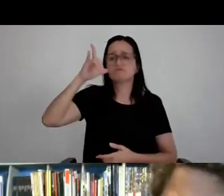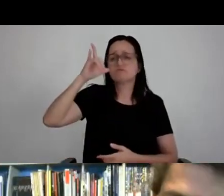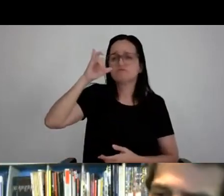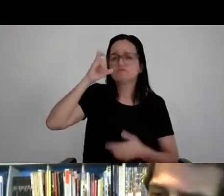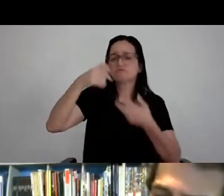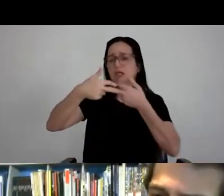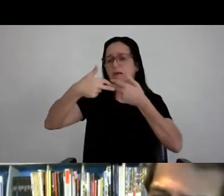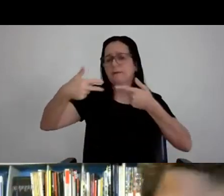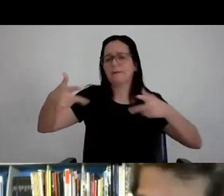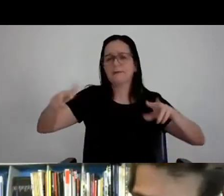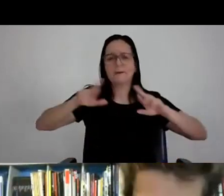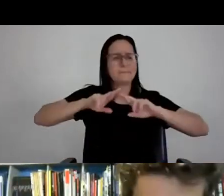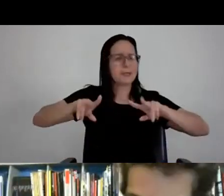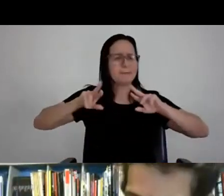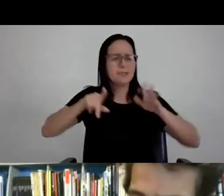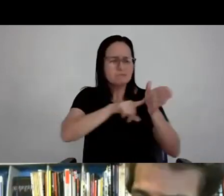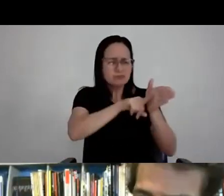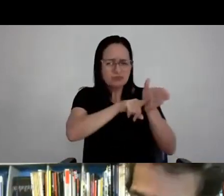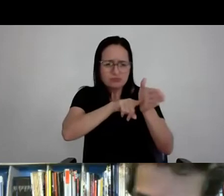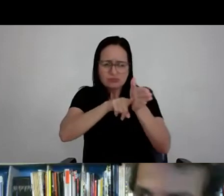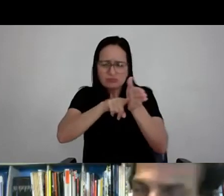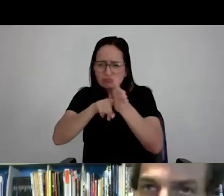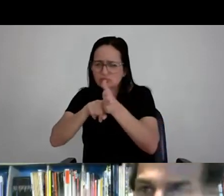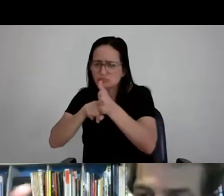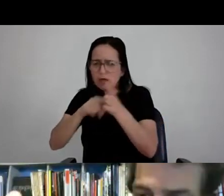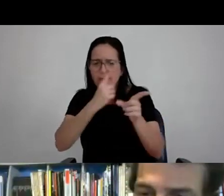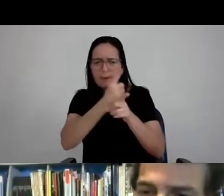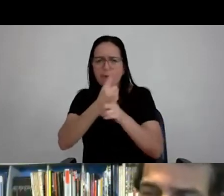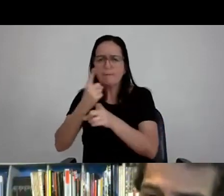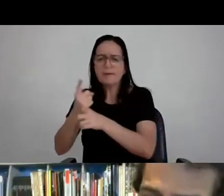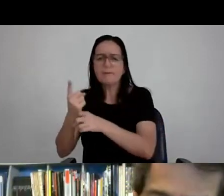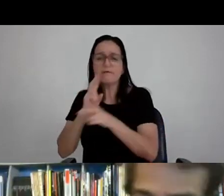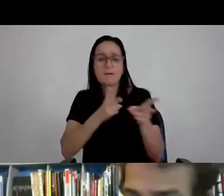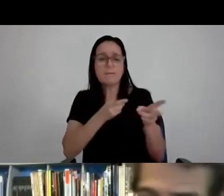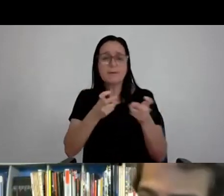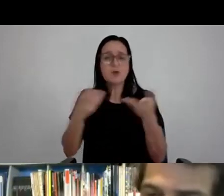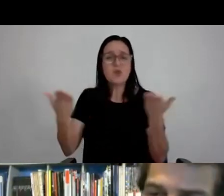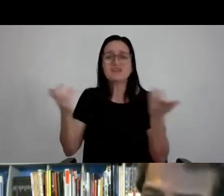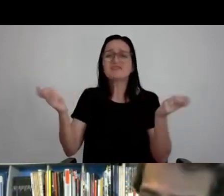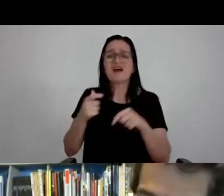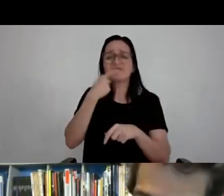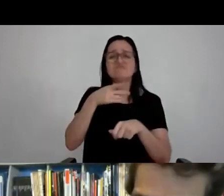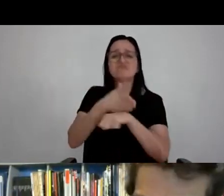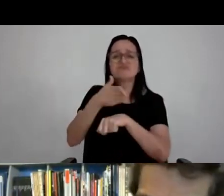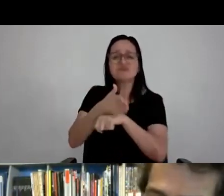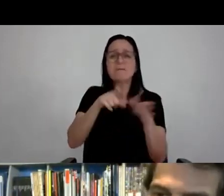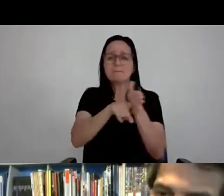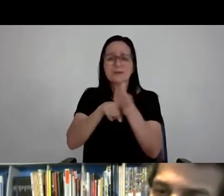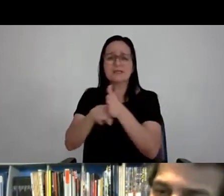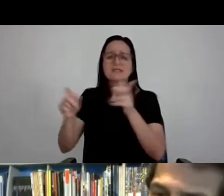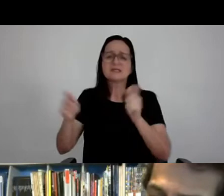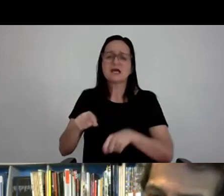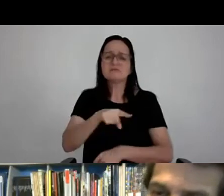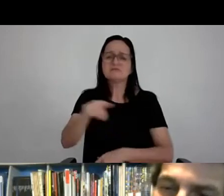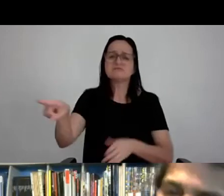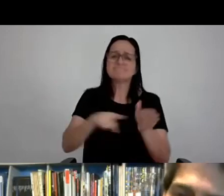hoje em dia você tem Instagram, Pinterest, pesquisa, pesquisa, olha, vocês têm muito acesso hoje em dia, os meios nos dão muito acesso de pesquisa, não